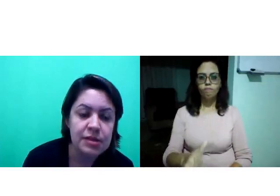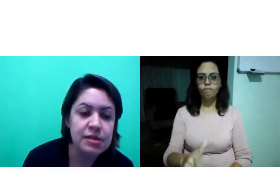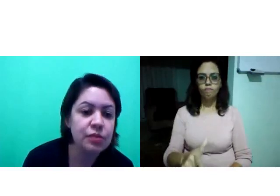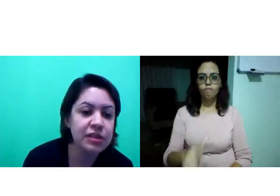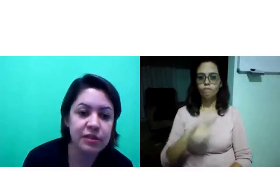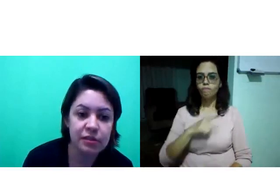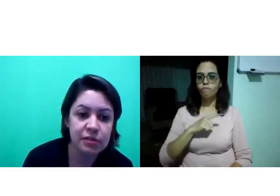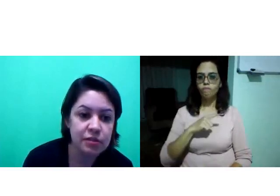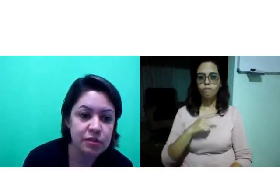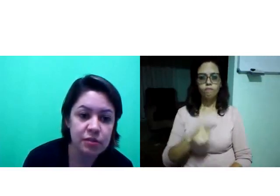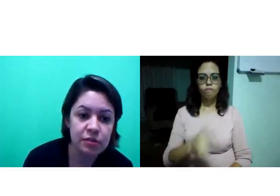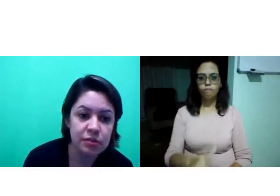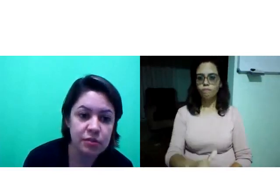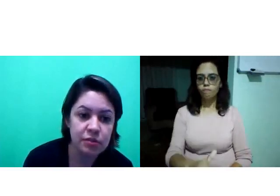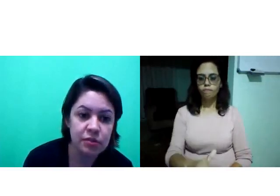Não ter.